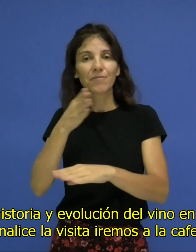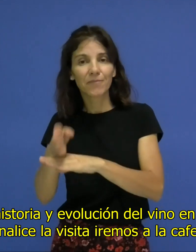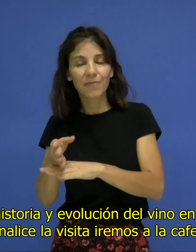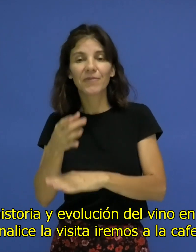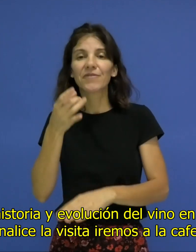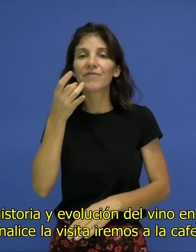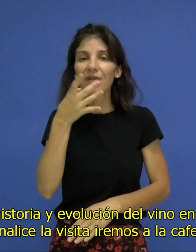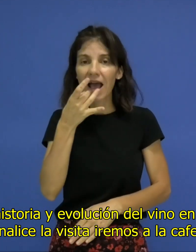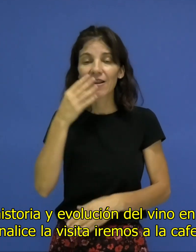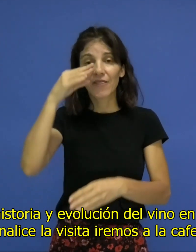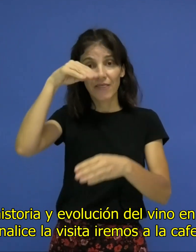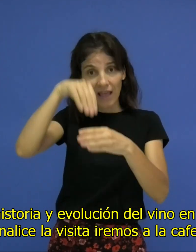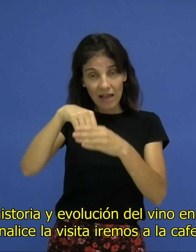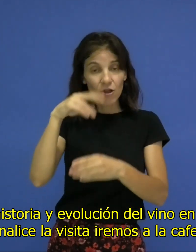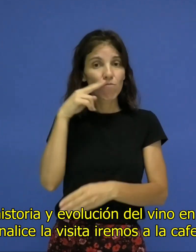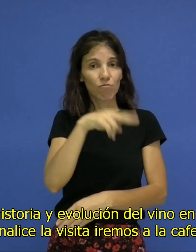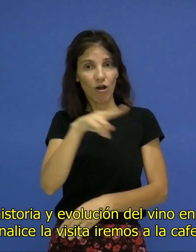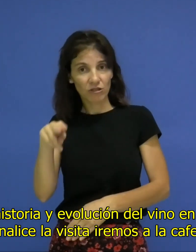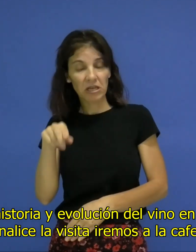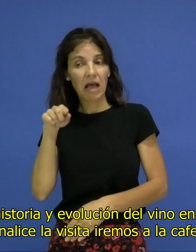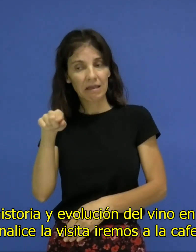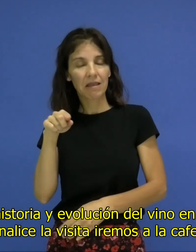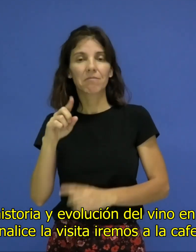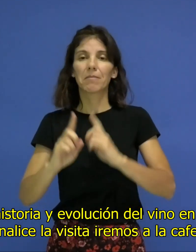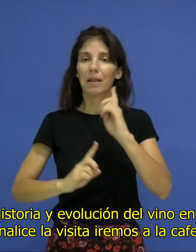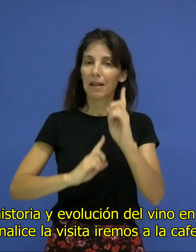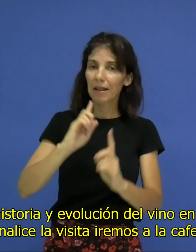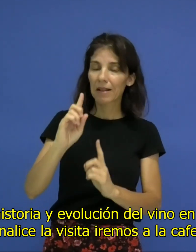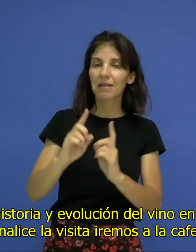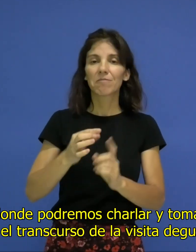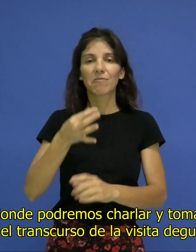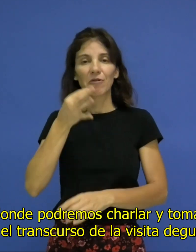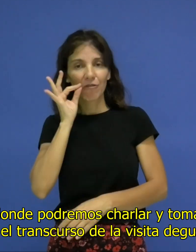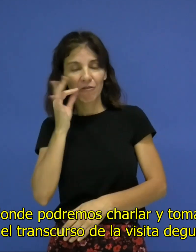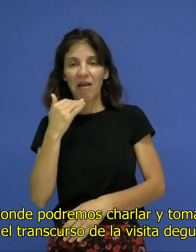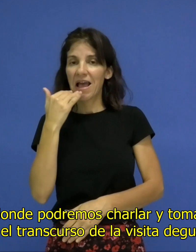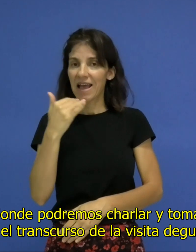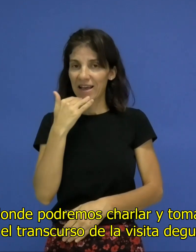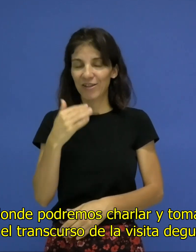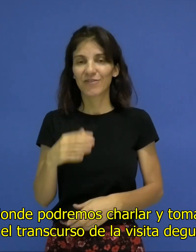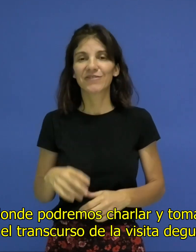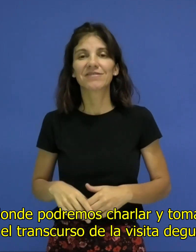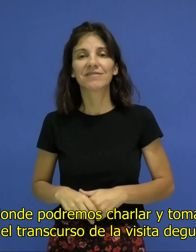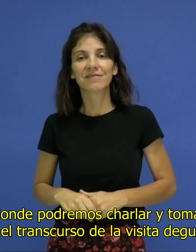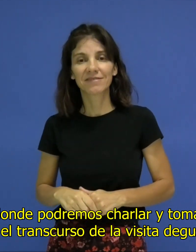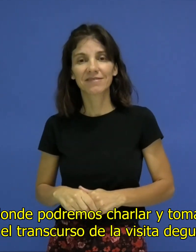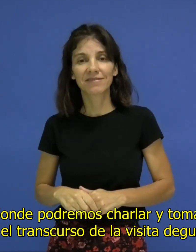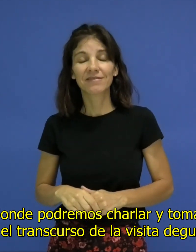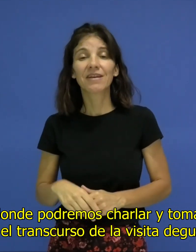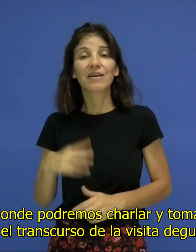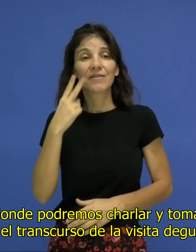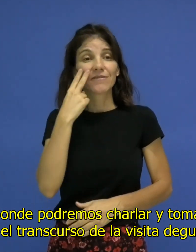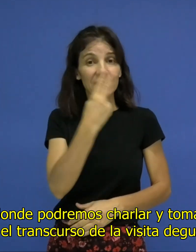Cuando finalice la visita, iremos a la cafetería del museo, donde podremos charlar y tomar algo.